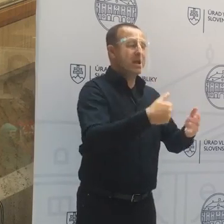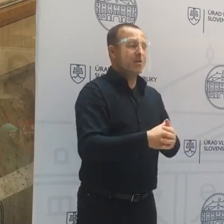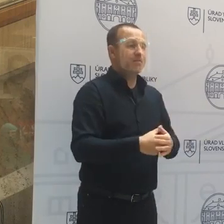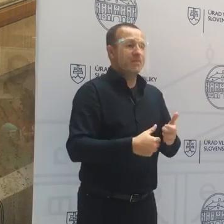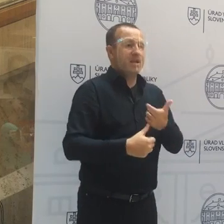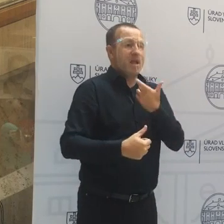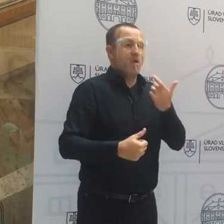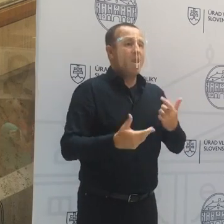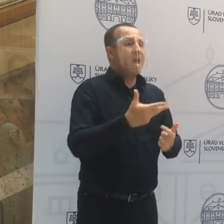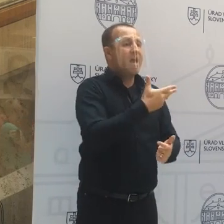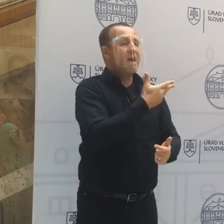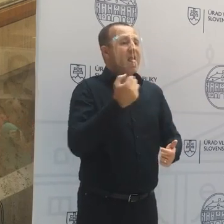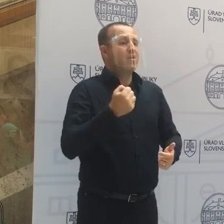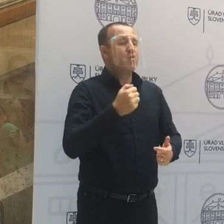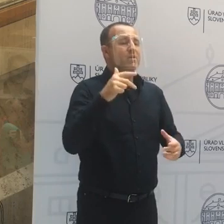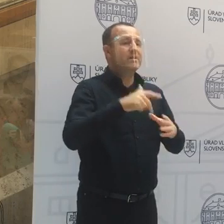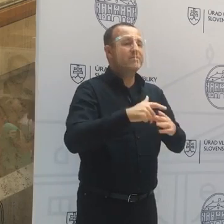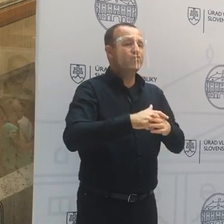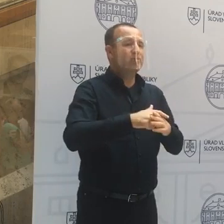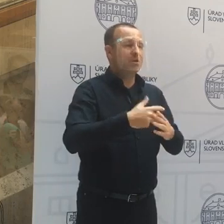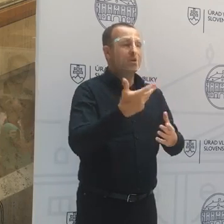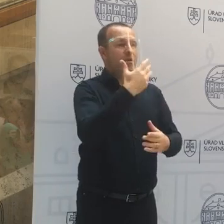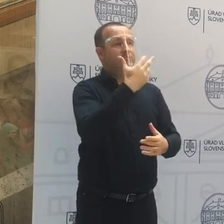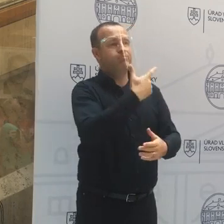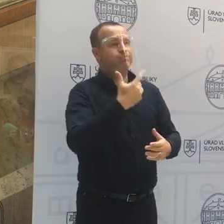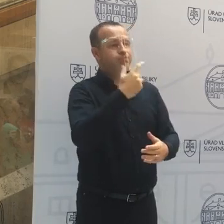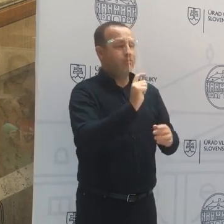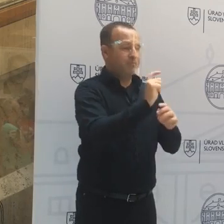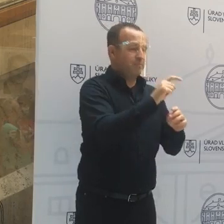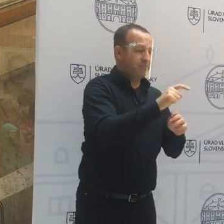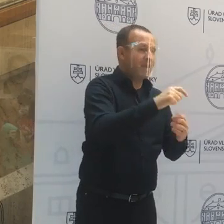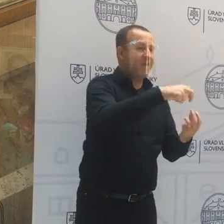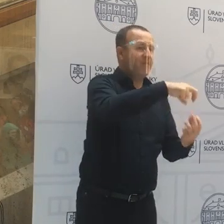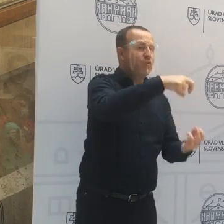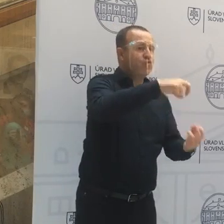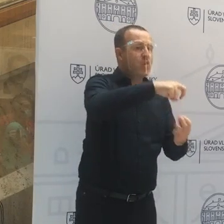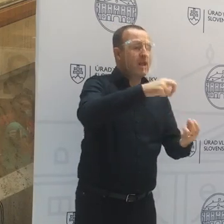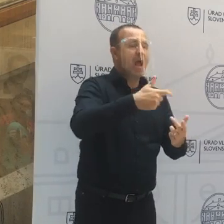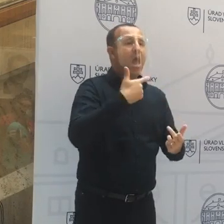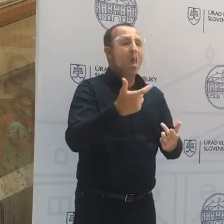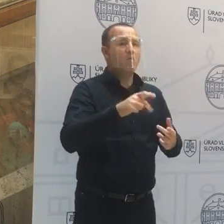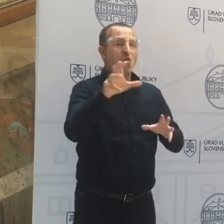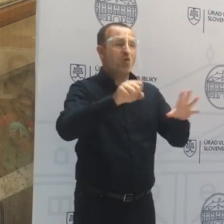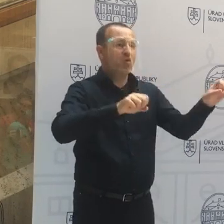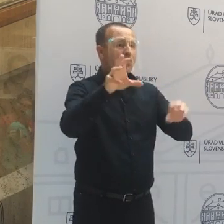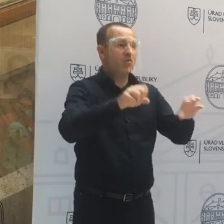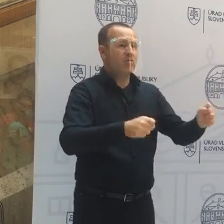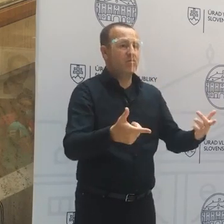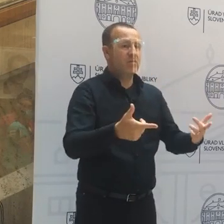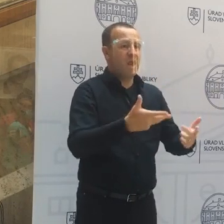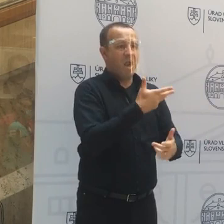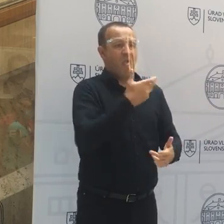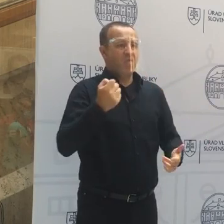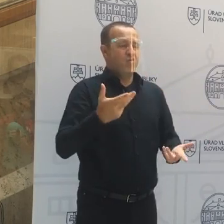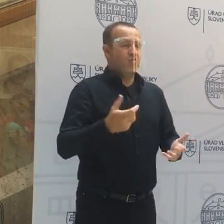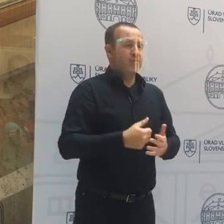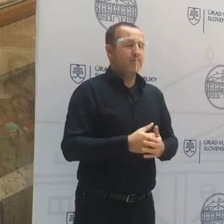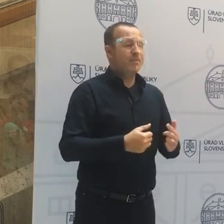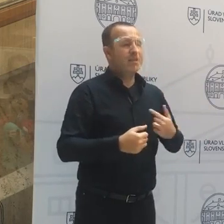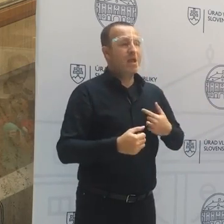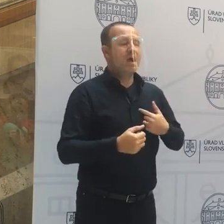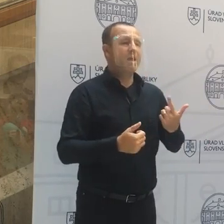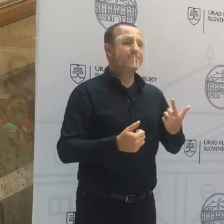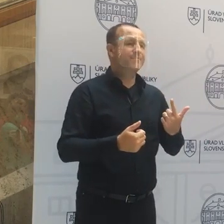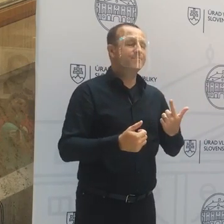vlastne zabezpečiť zvoz tých vzoriek na testovanie. Ja by som osobne preferoval to, že nech je tam nejaká frekvencia